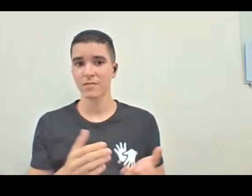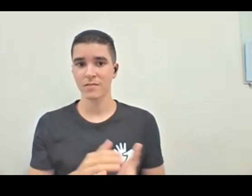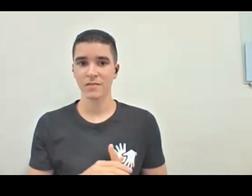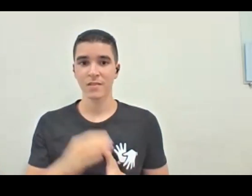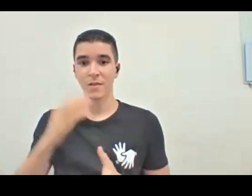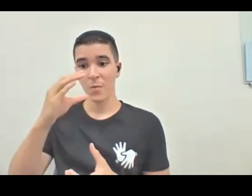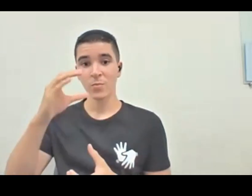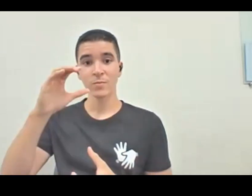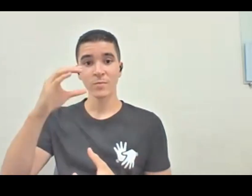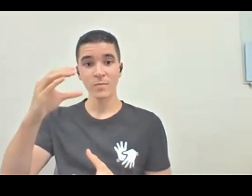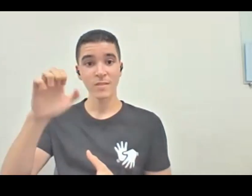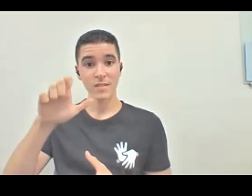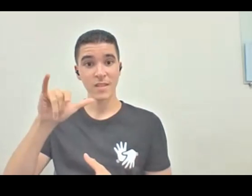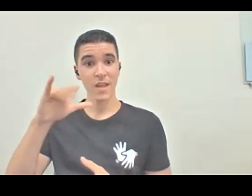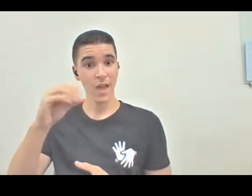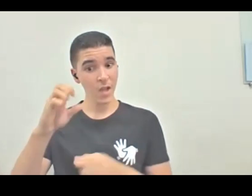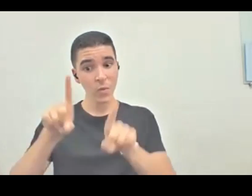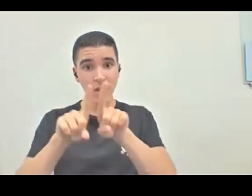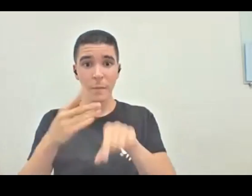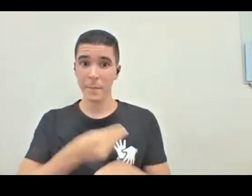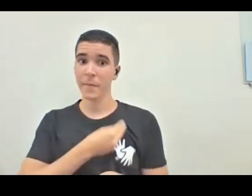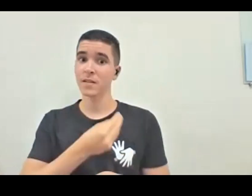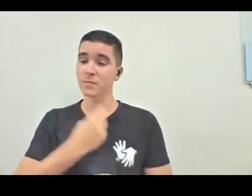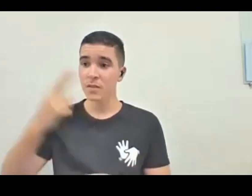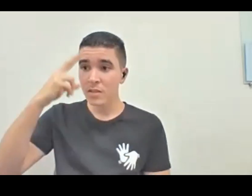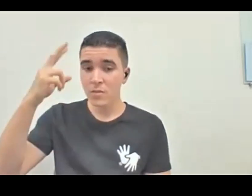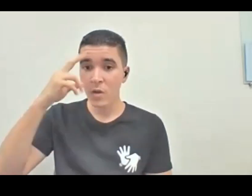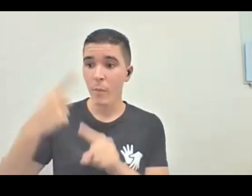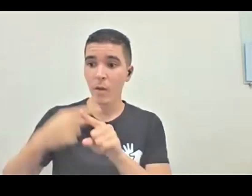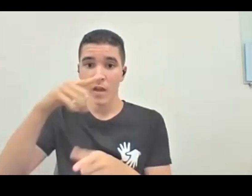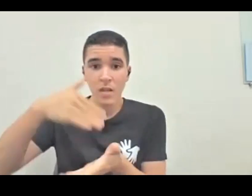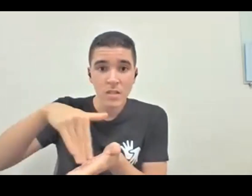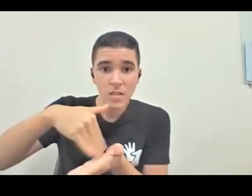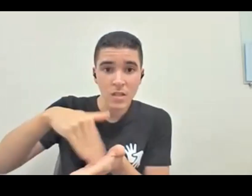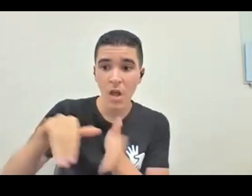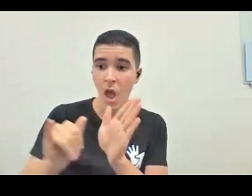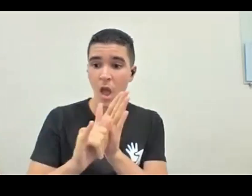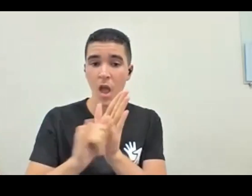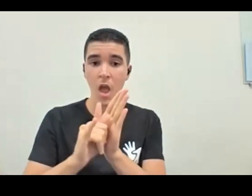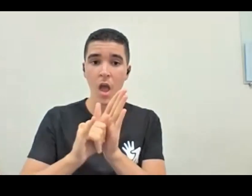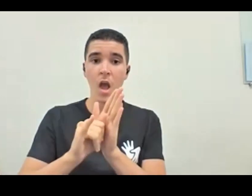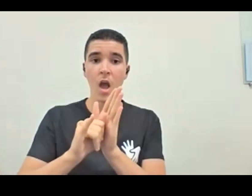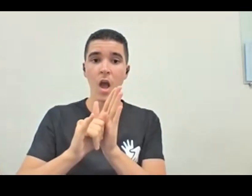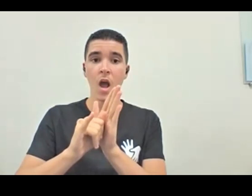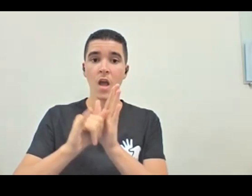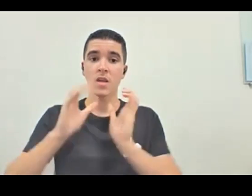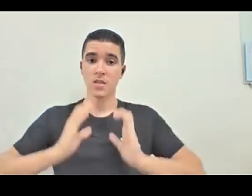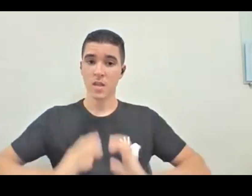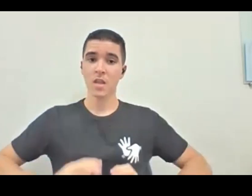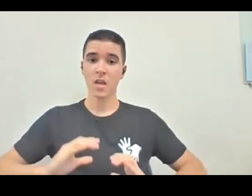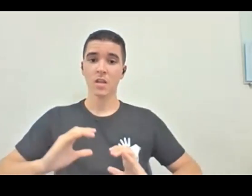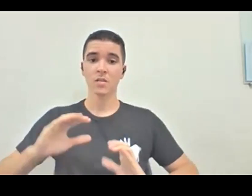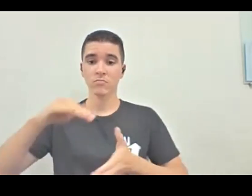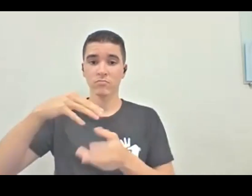parte, e o Célio também faz parte dessa história, né? Quando ele foi secretário de identidade e cidadania no Ministério da Cultura e criou